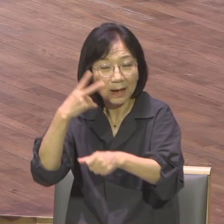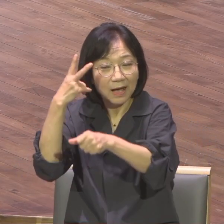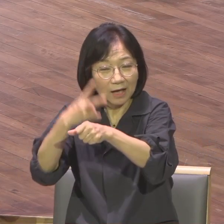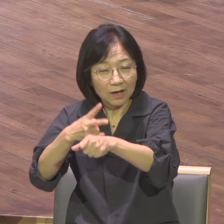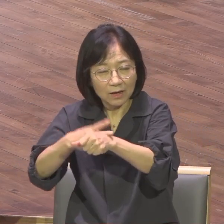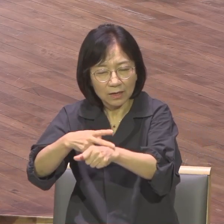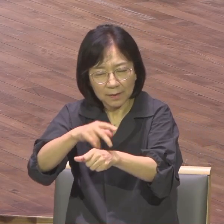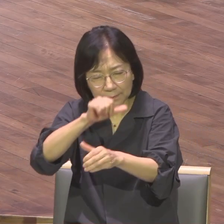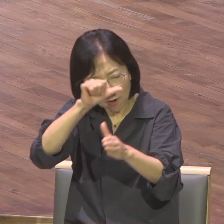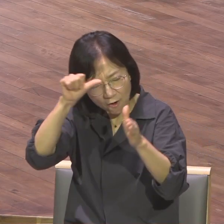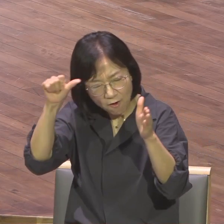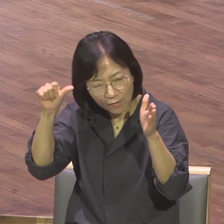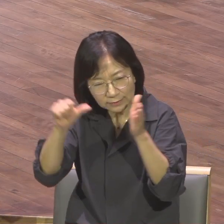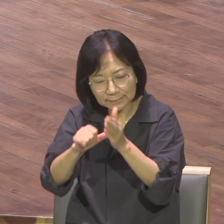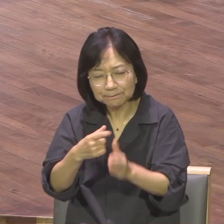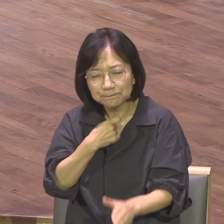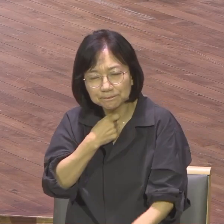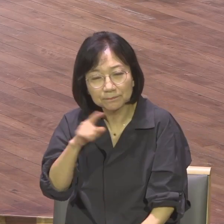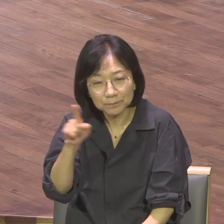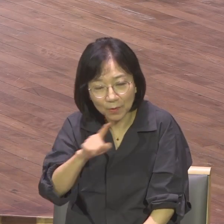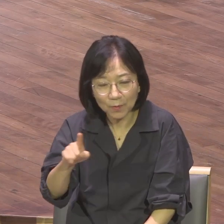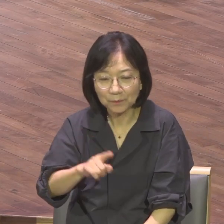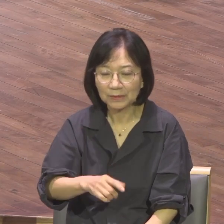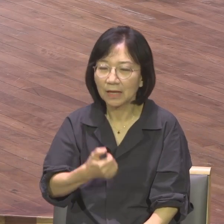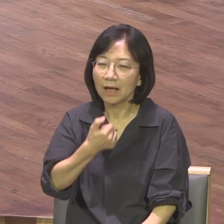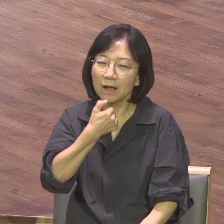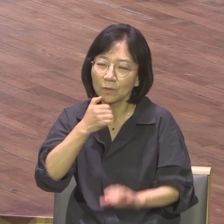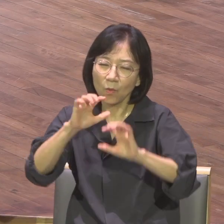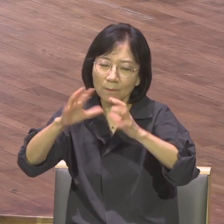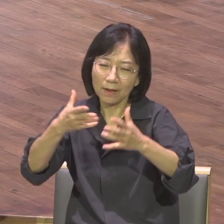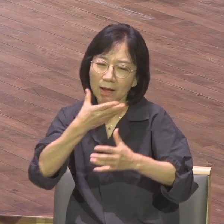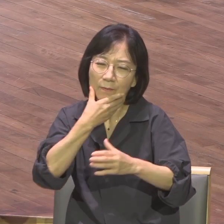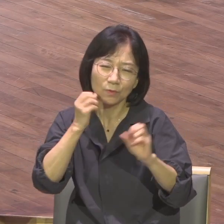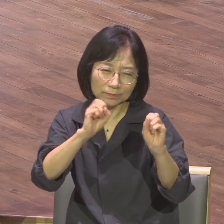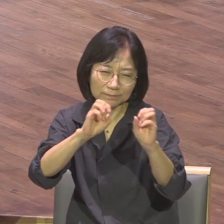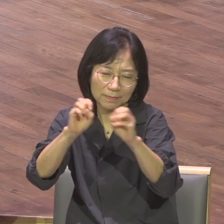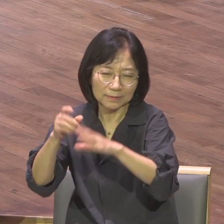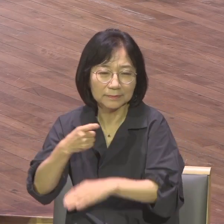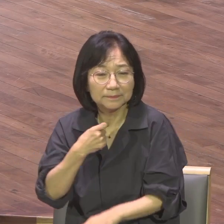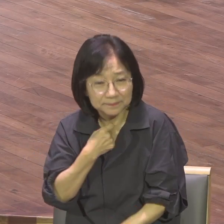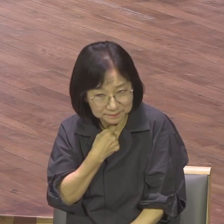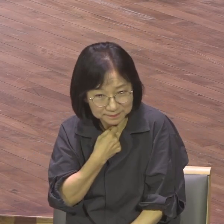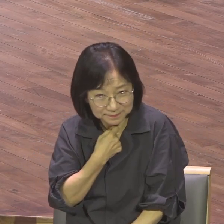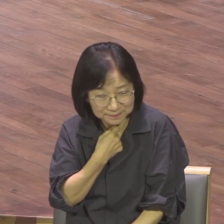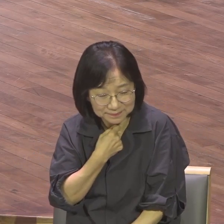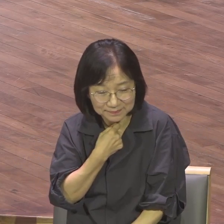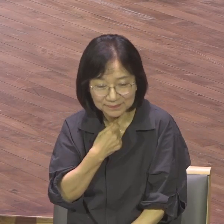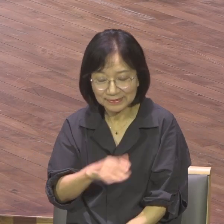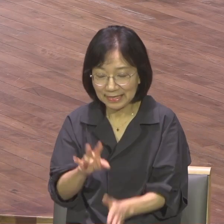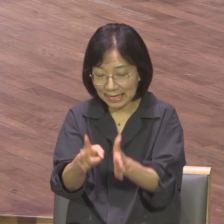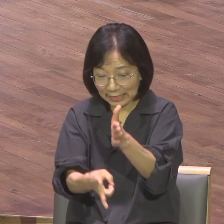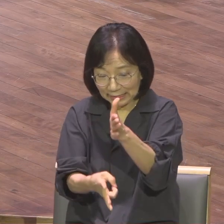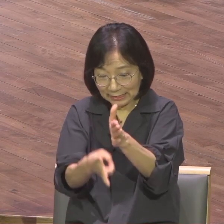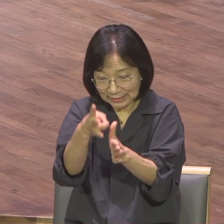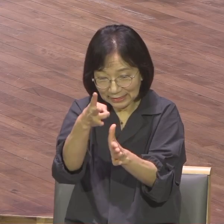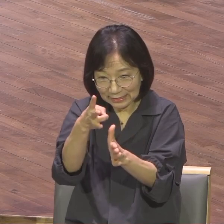CBDIP죠. 로마 복음화를 향한 본격적인 여정을 위해서 예루살렘에 가기 전에 에베소 교회의